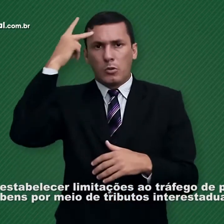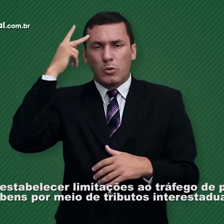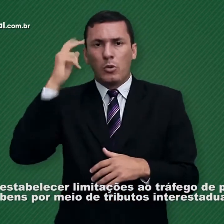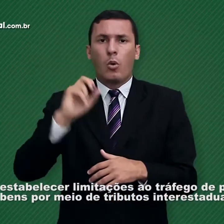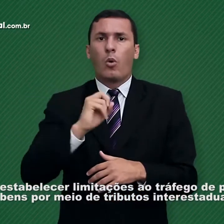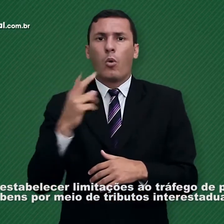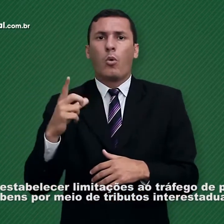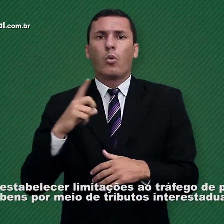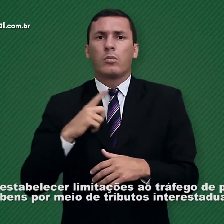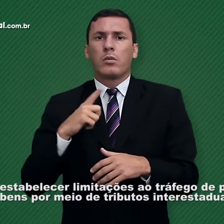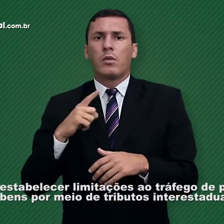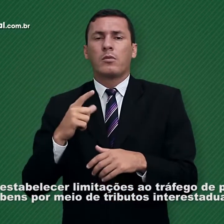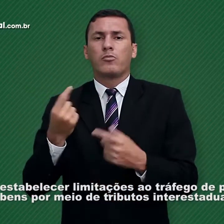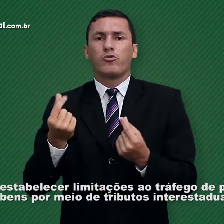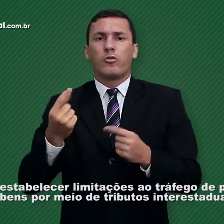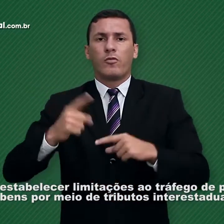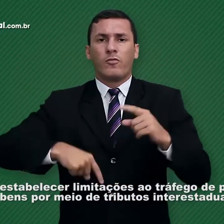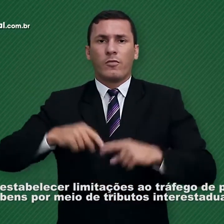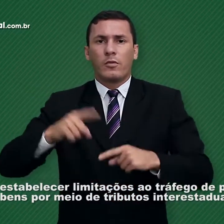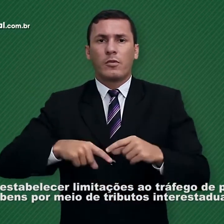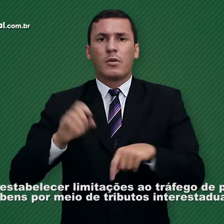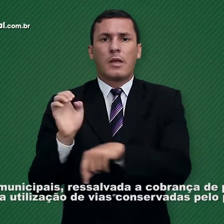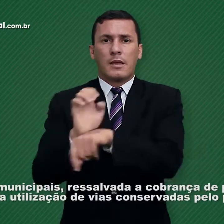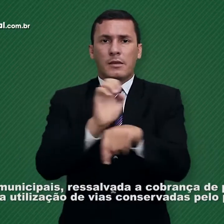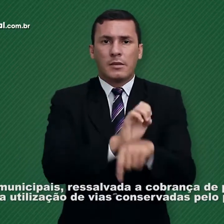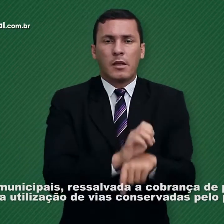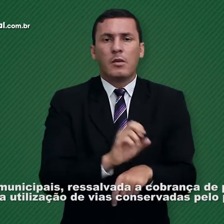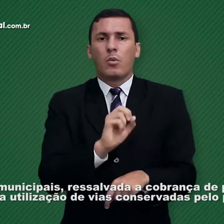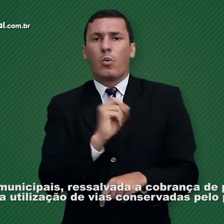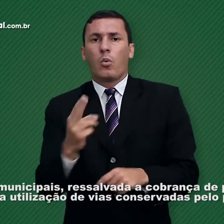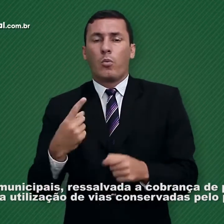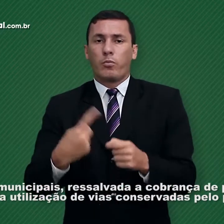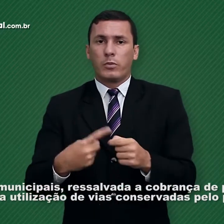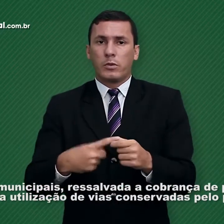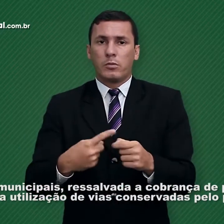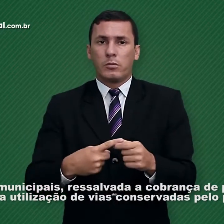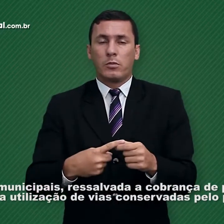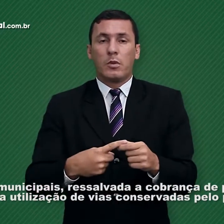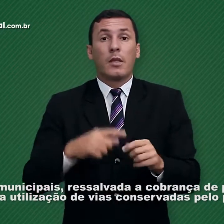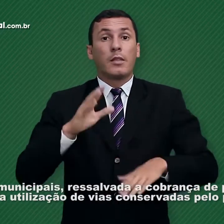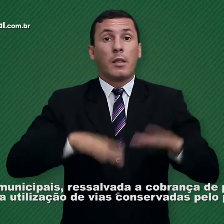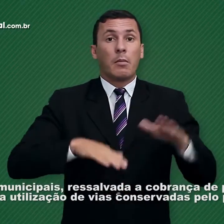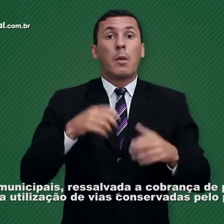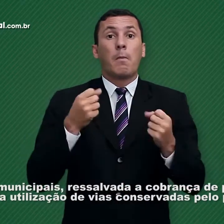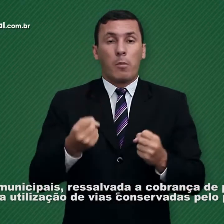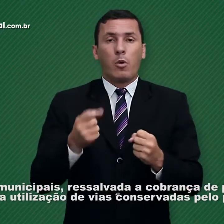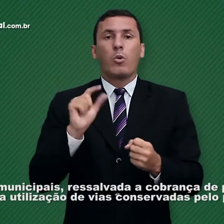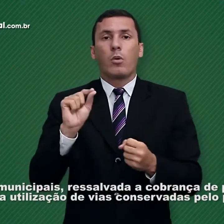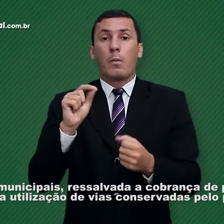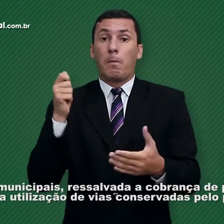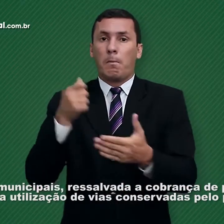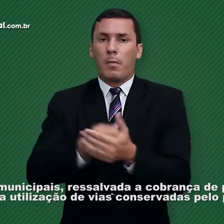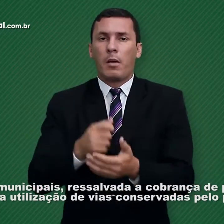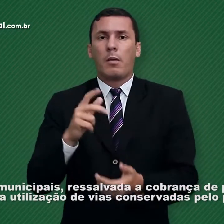por meio de tributos interestaduais ou intermunicipais, ressalvada a cobrança de pedágio pela